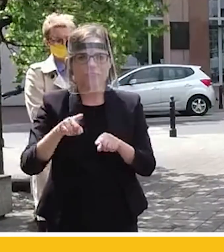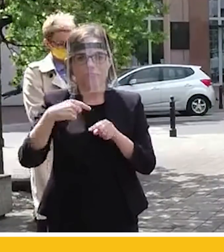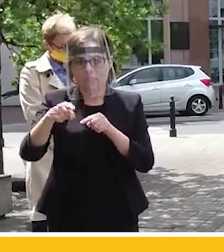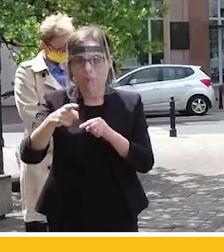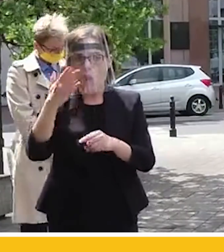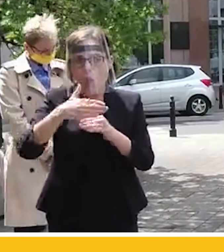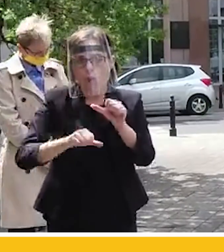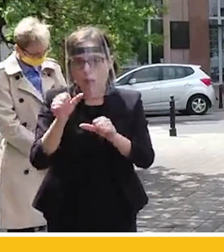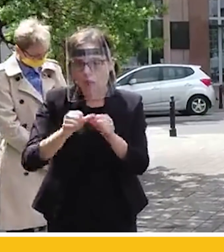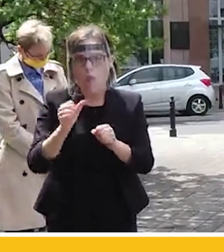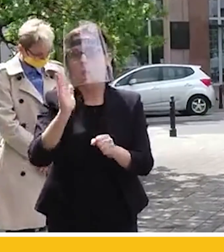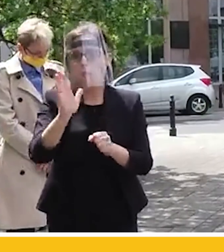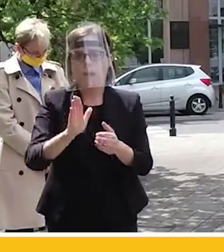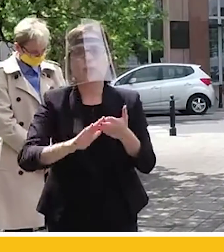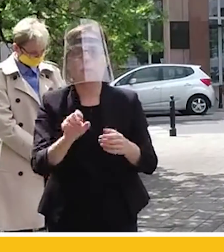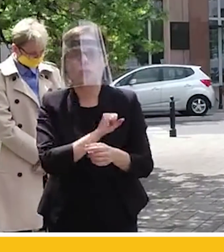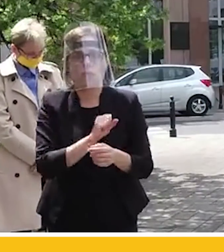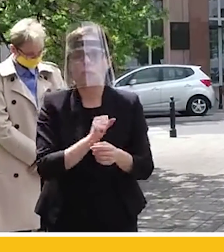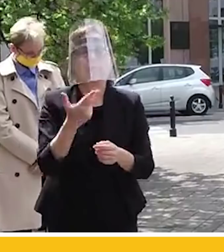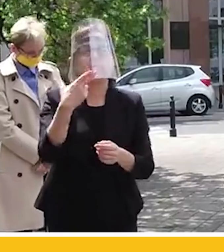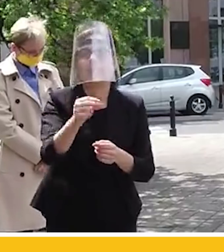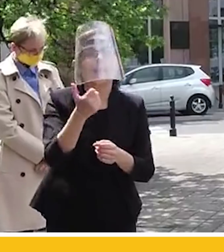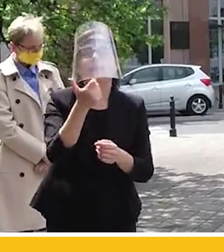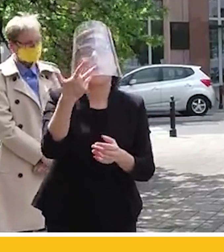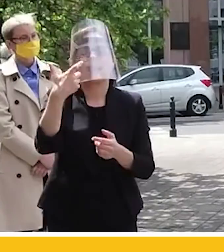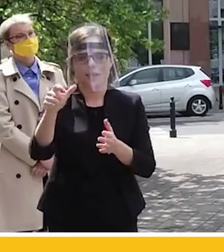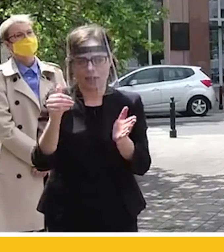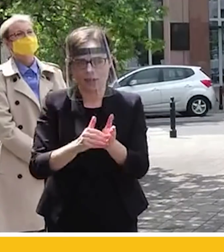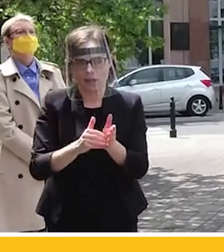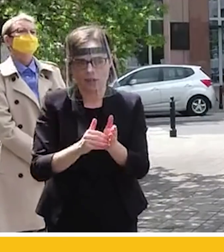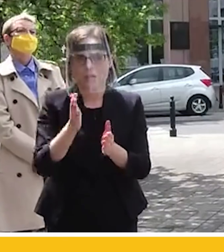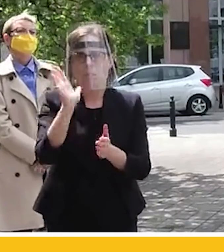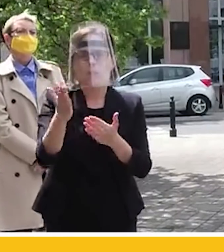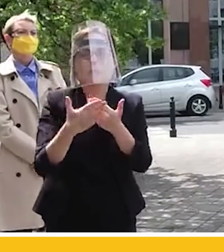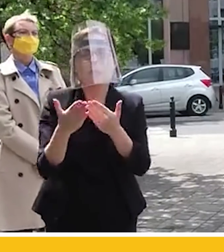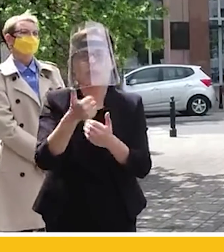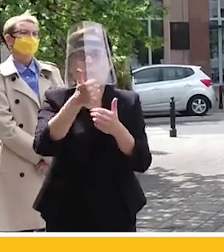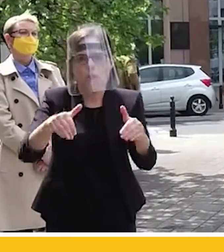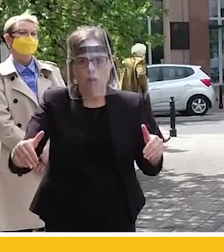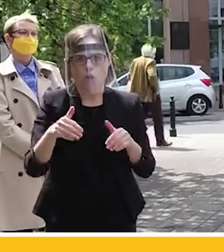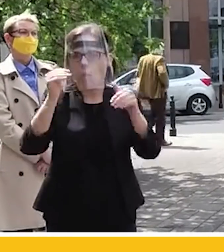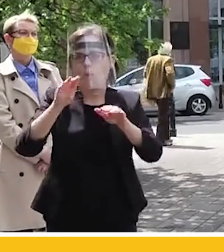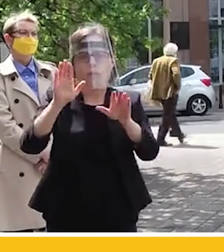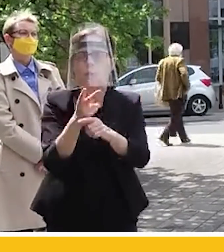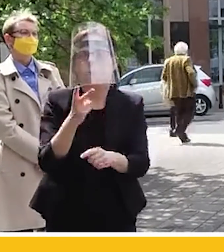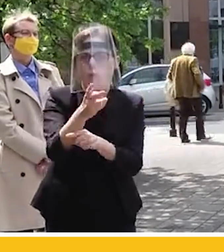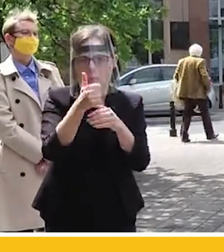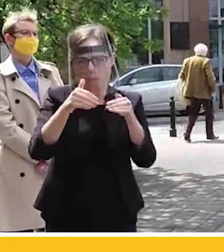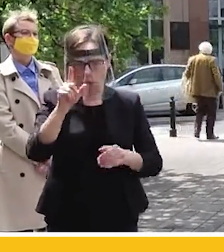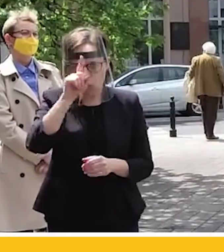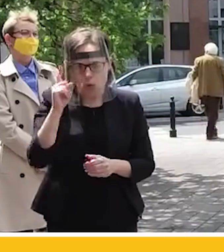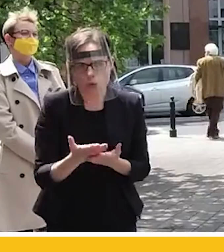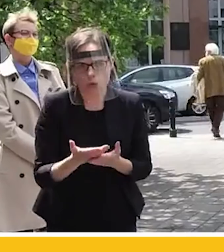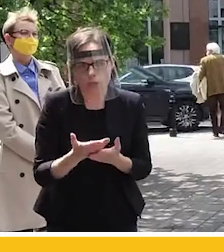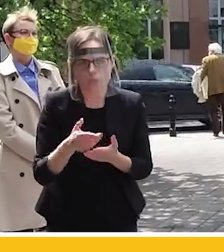roku z bezrobociem wyrażanym nie nawet w setkach tysięcy, ale dobijającym miliona czy przekraczającym milion. O tych